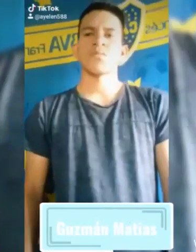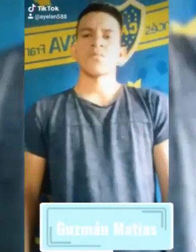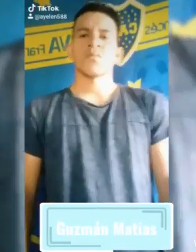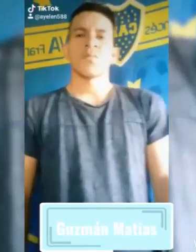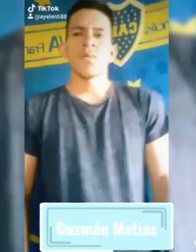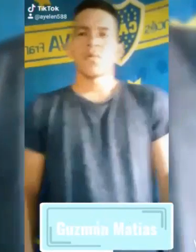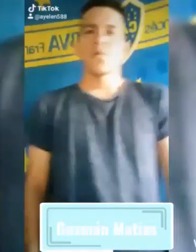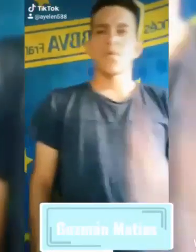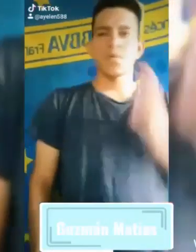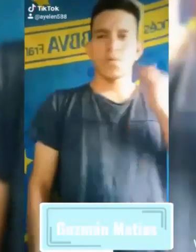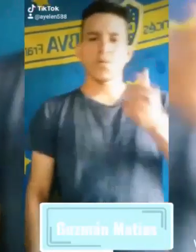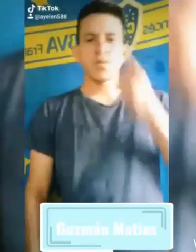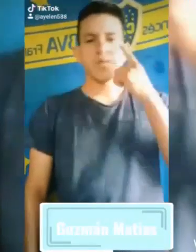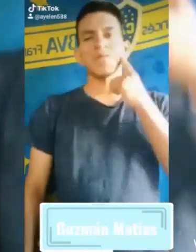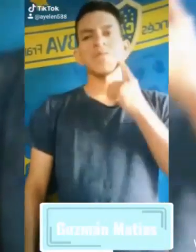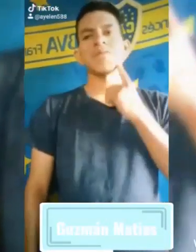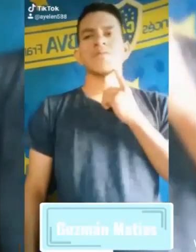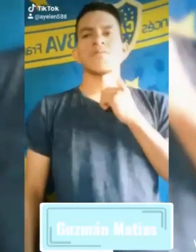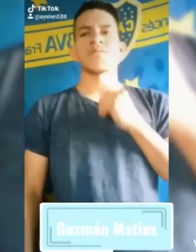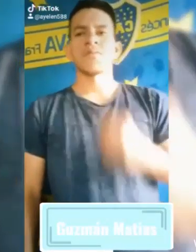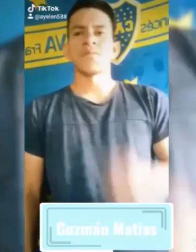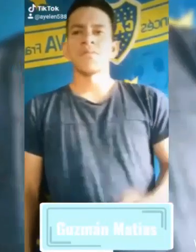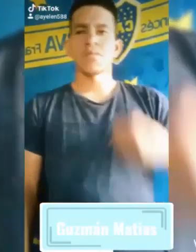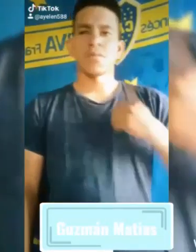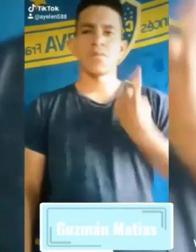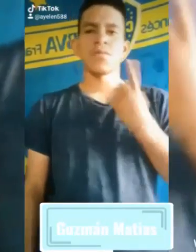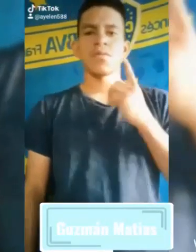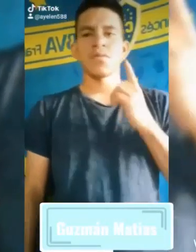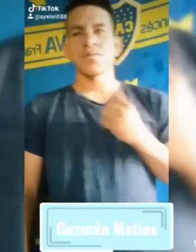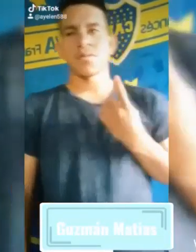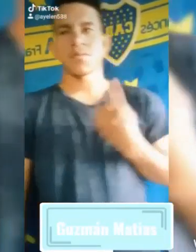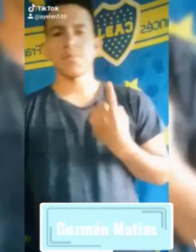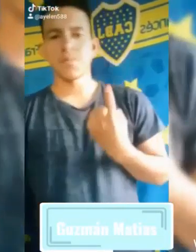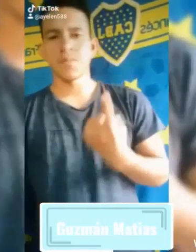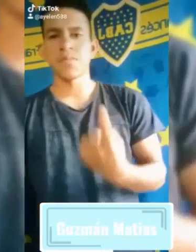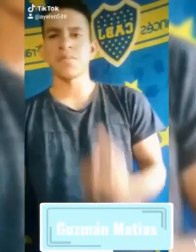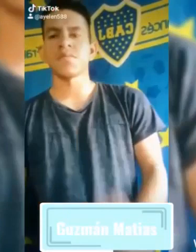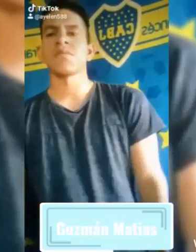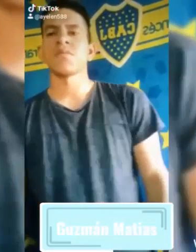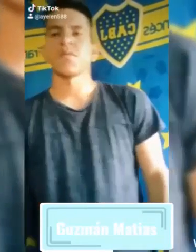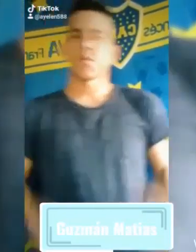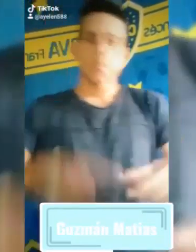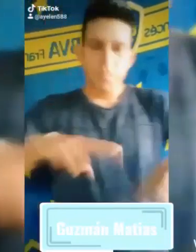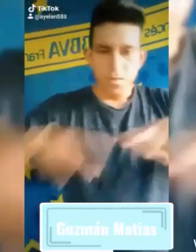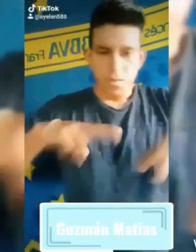Días tristes, nos cuesta estar muy solos, buscamos mil